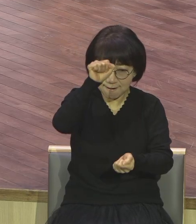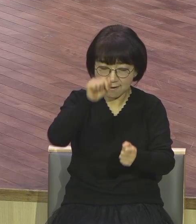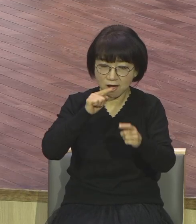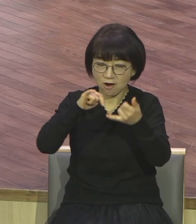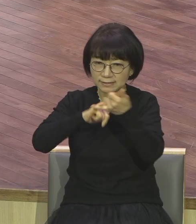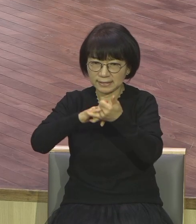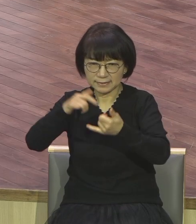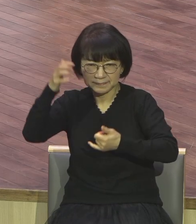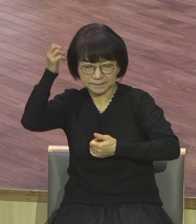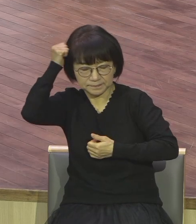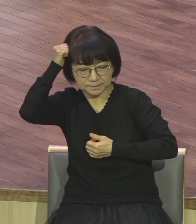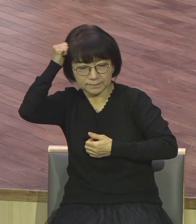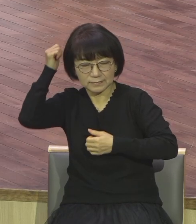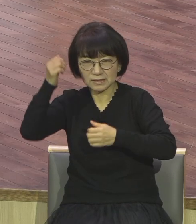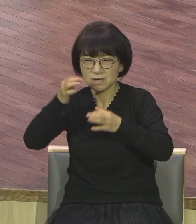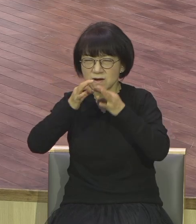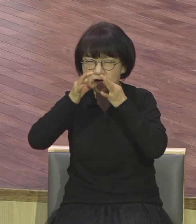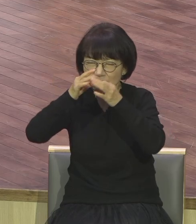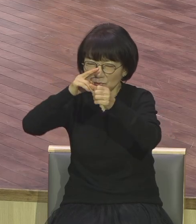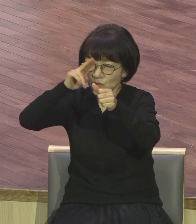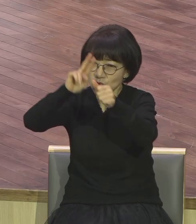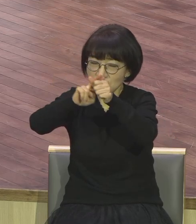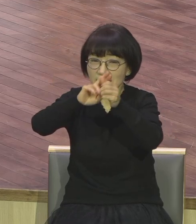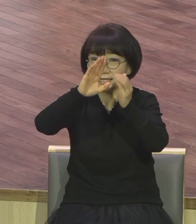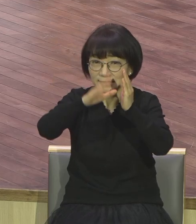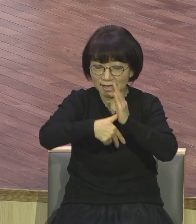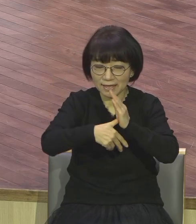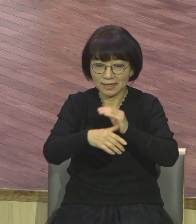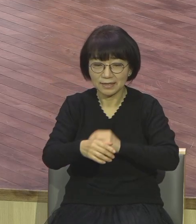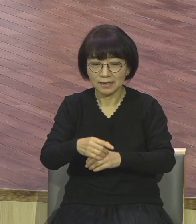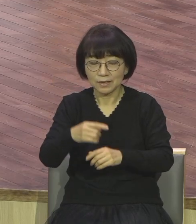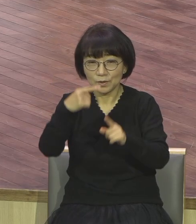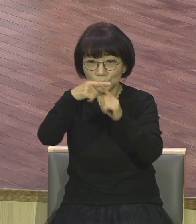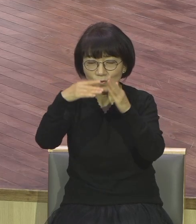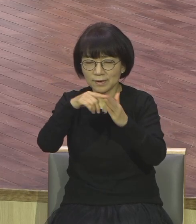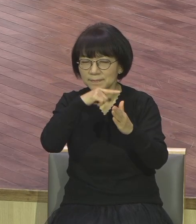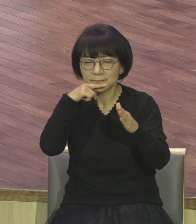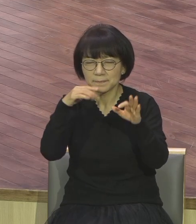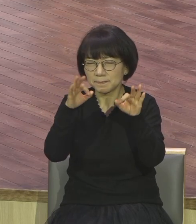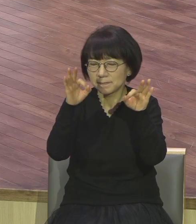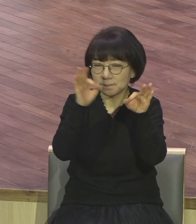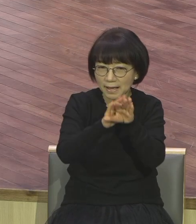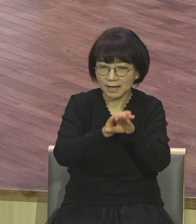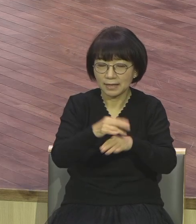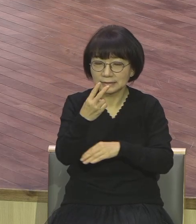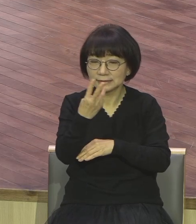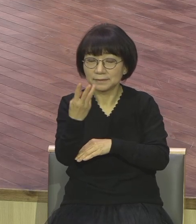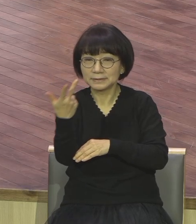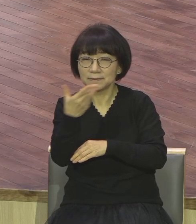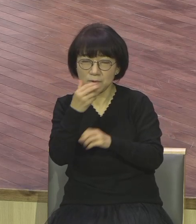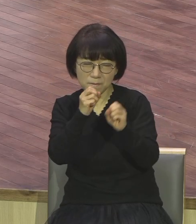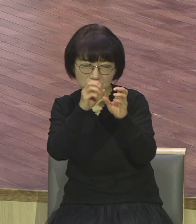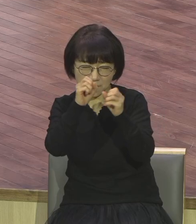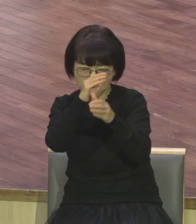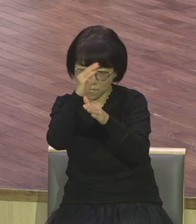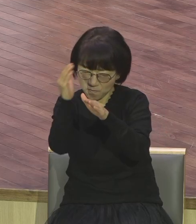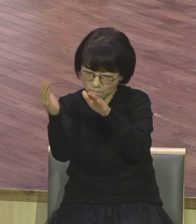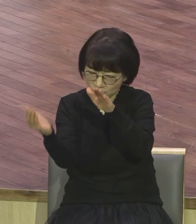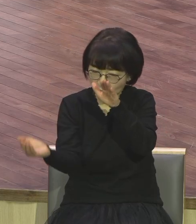본당 헌당과 237 보고마의 시대적 비전 성취에 여러분이 이걸